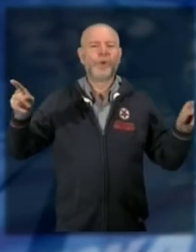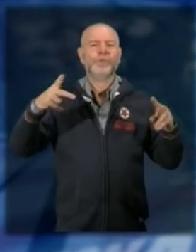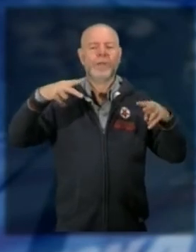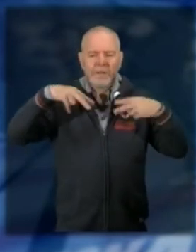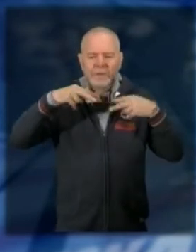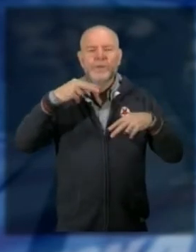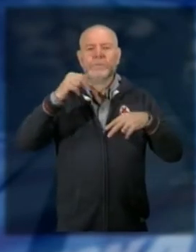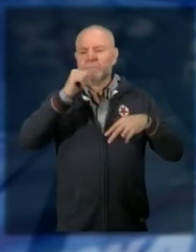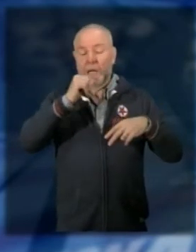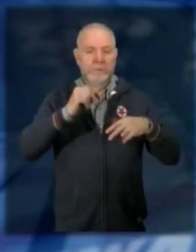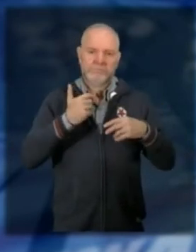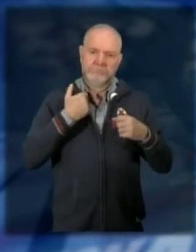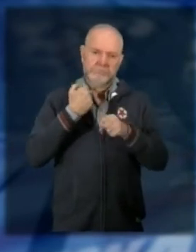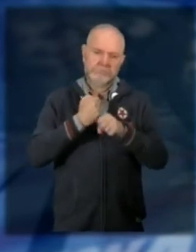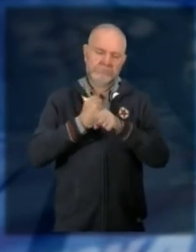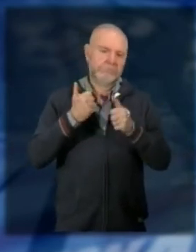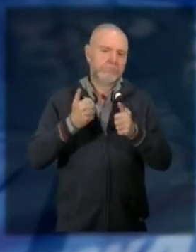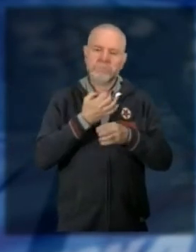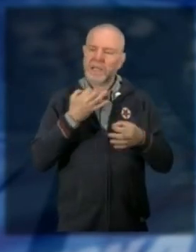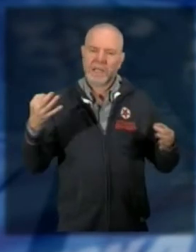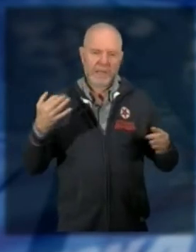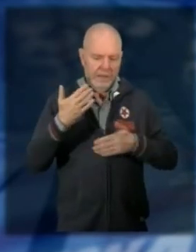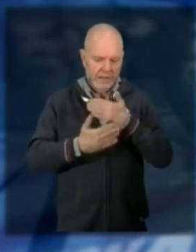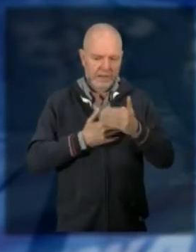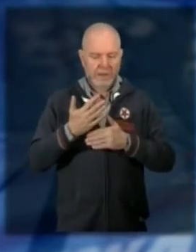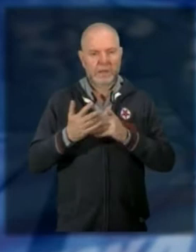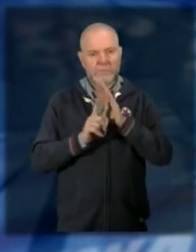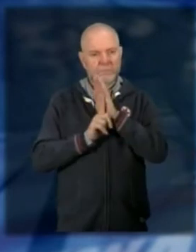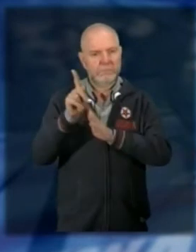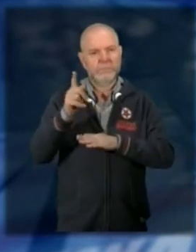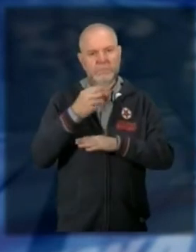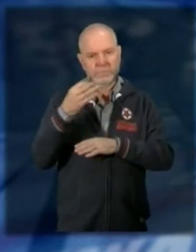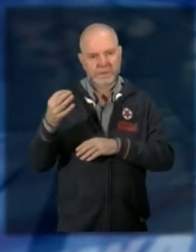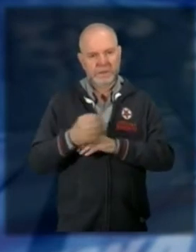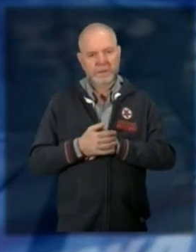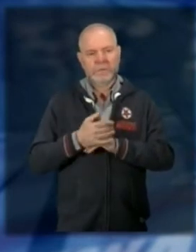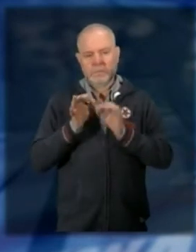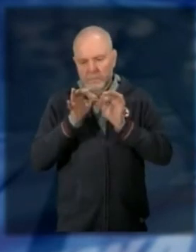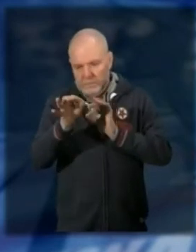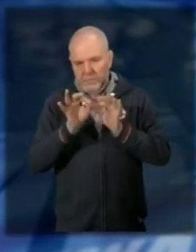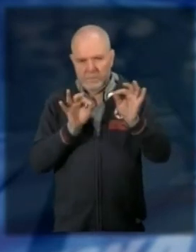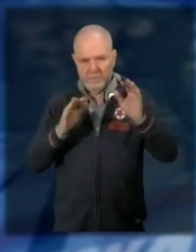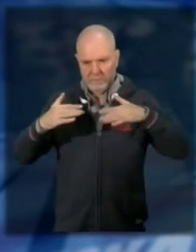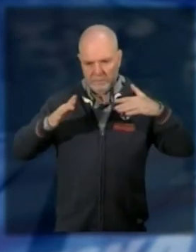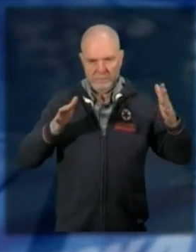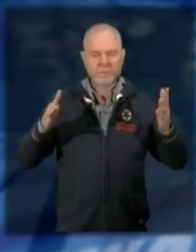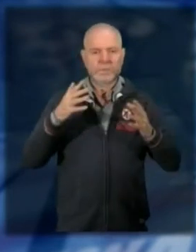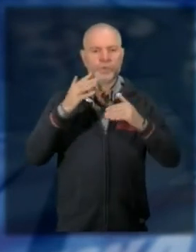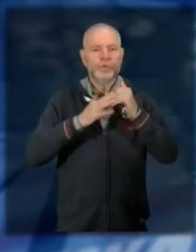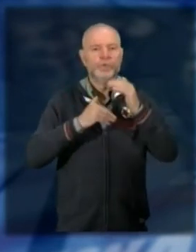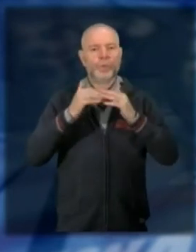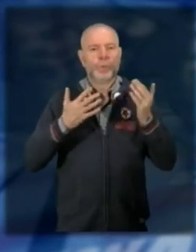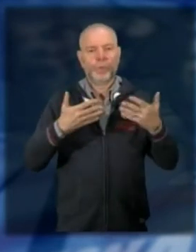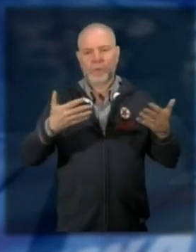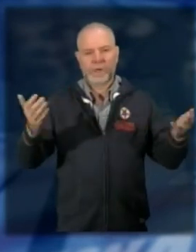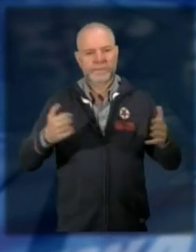è risultata molto produttiva un anno di lavoro ben speso per decidere dimensioni disposizioni e strutture dei nuovi